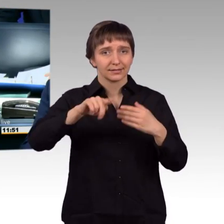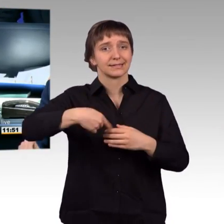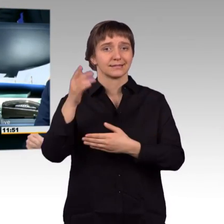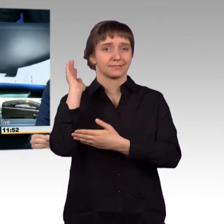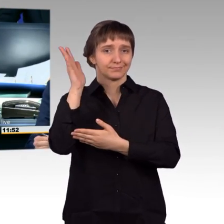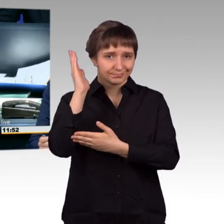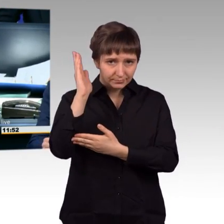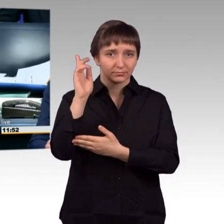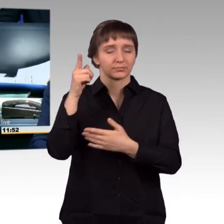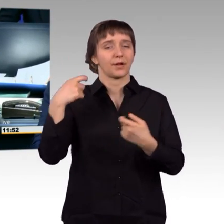von Bündnis 90 Die Grünen.